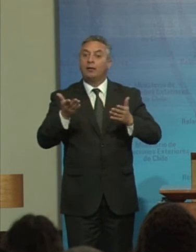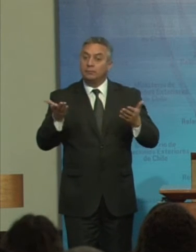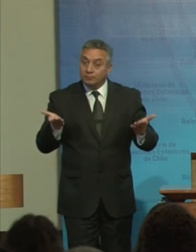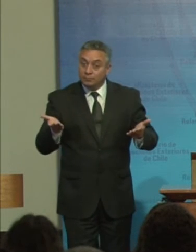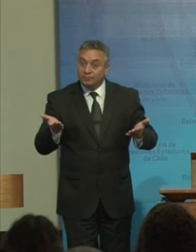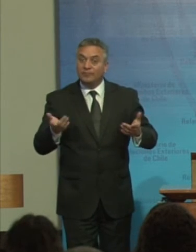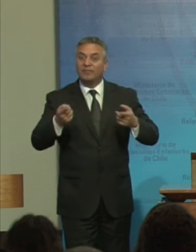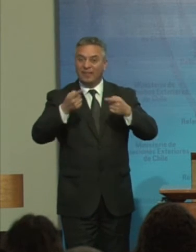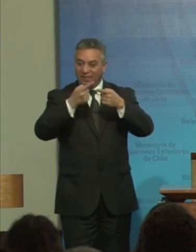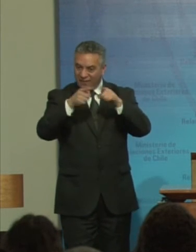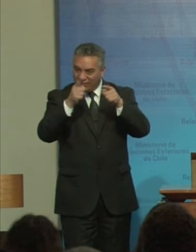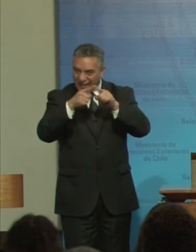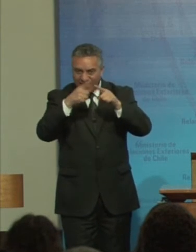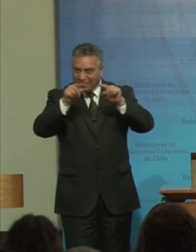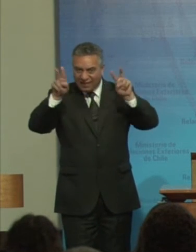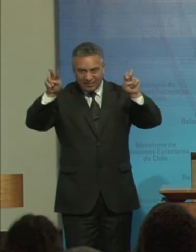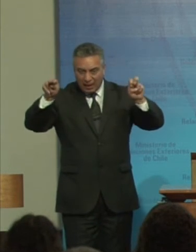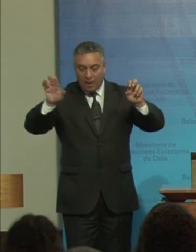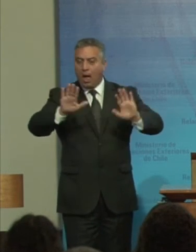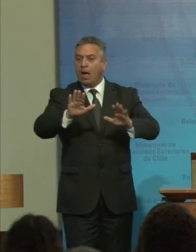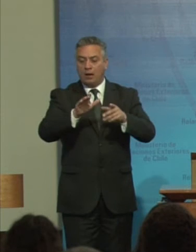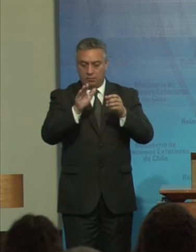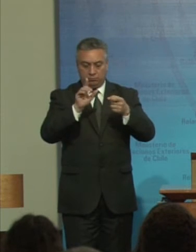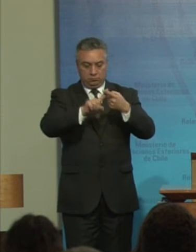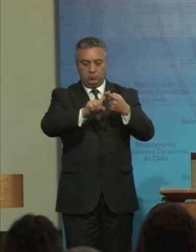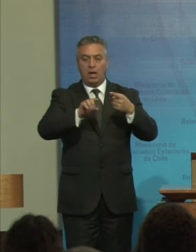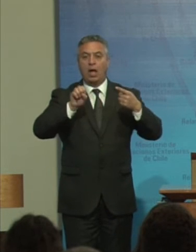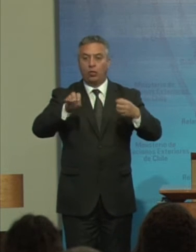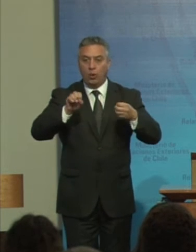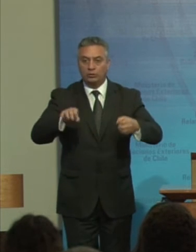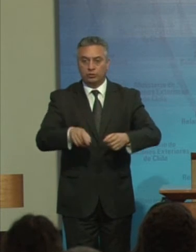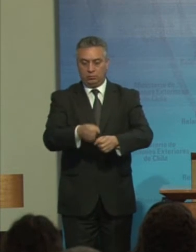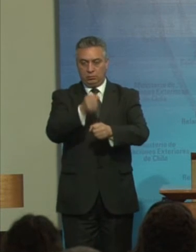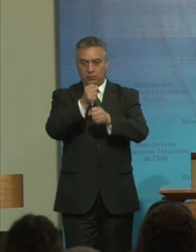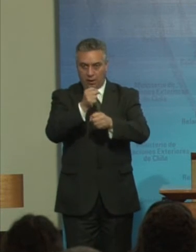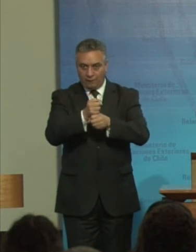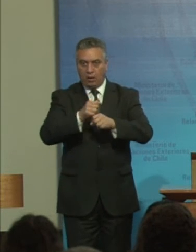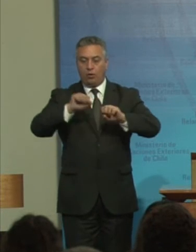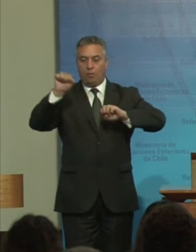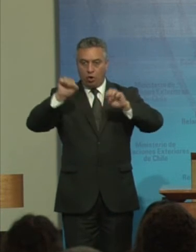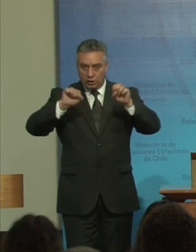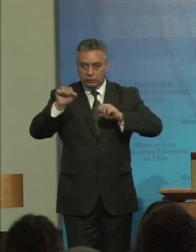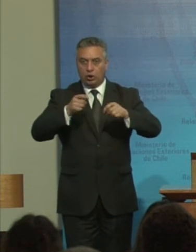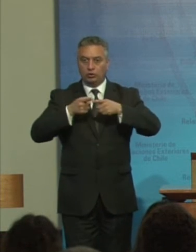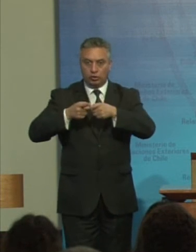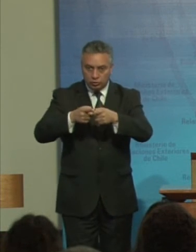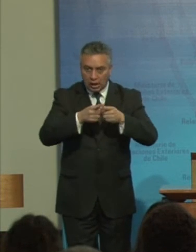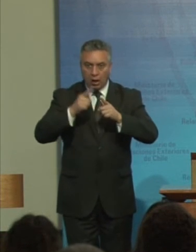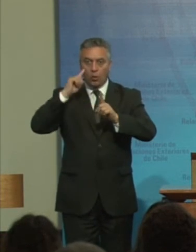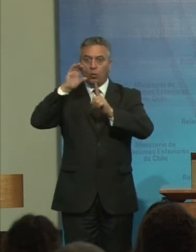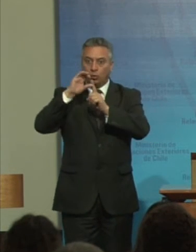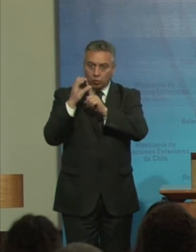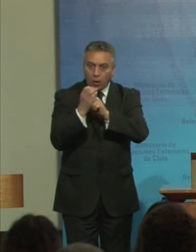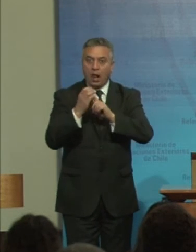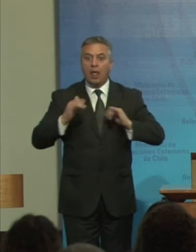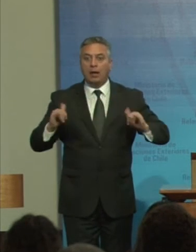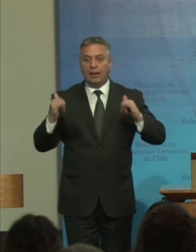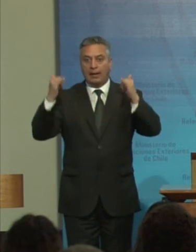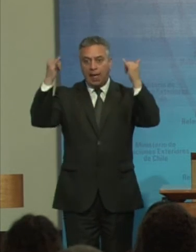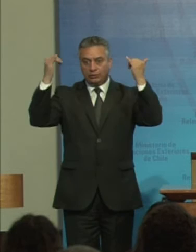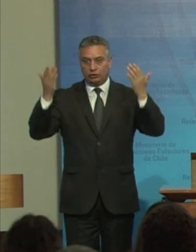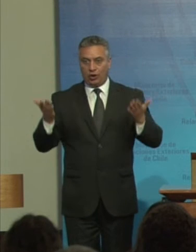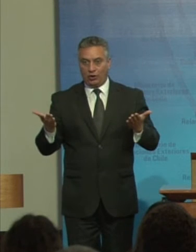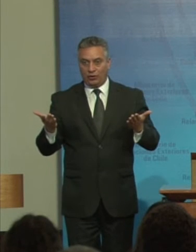En distintos ámbitos Por ejemplo Educación Trabajo Político Social Cultural Y recreación